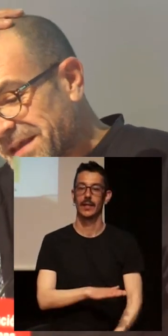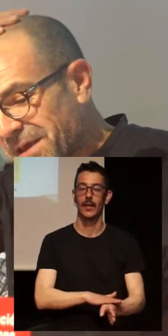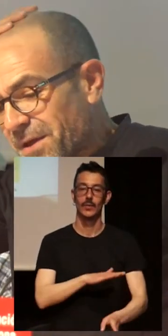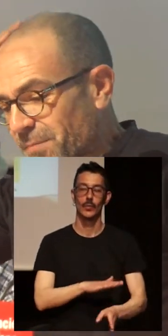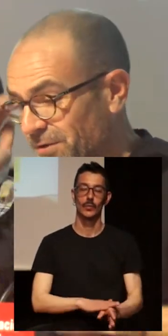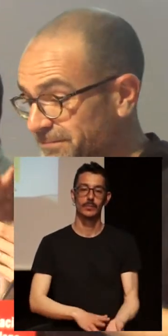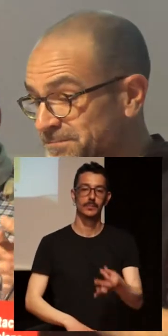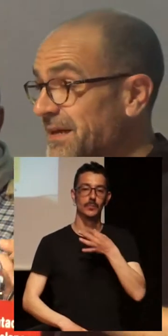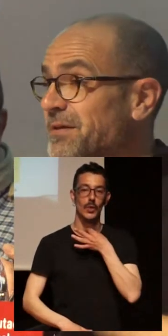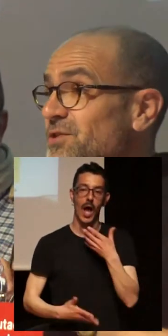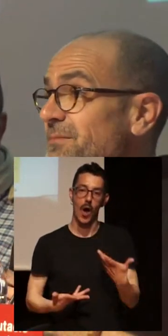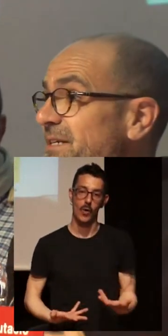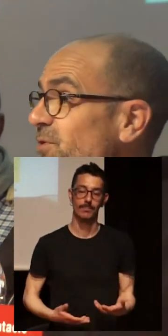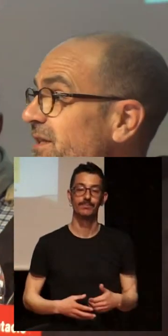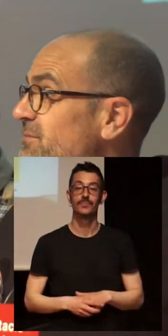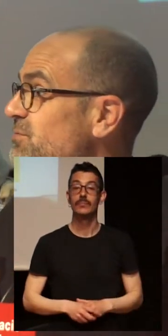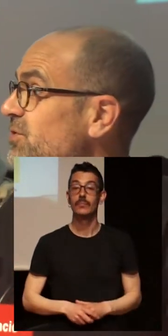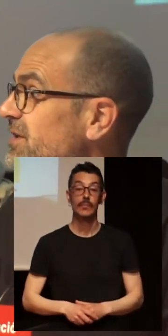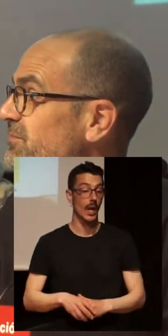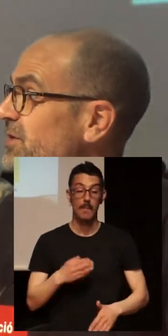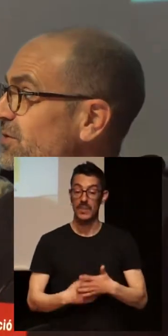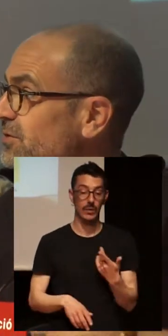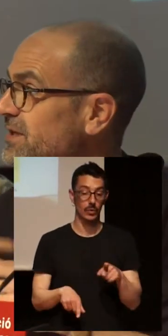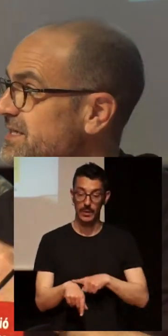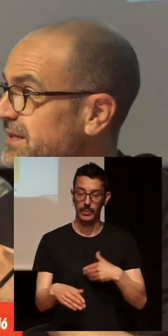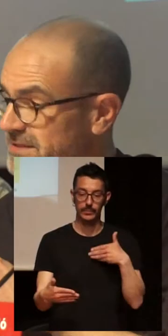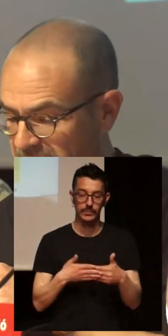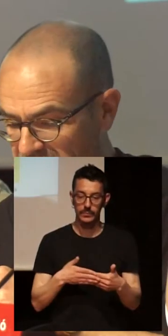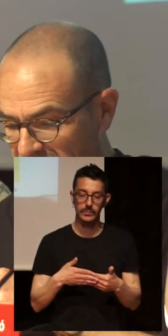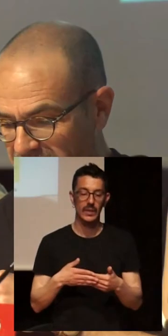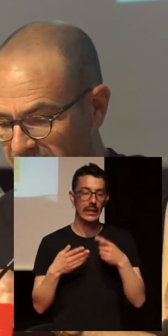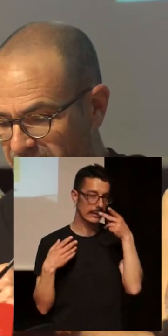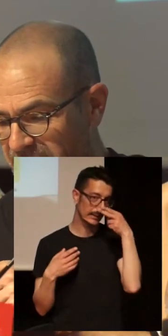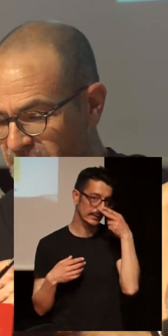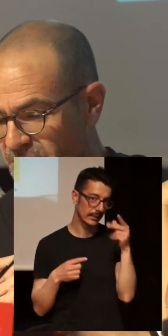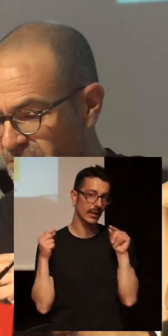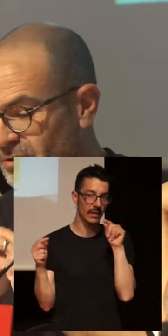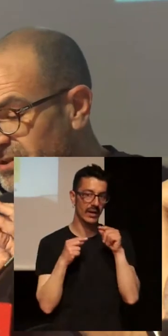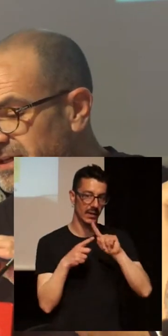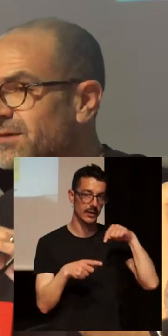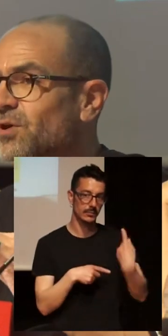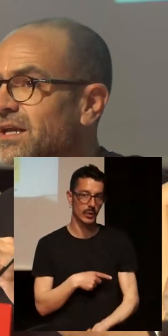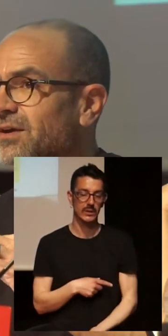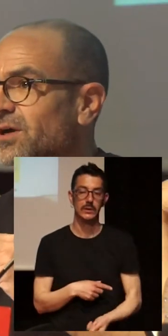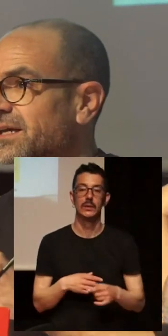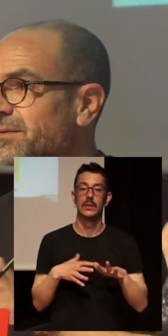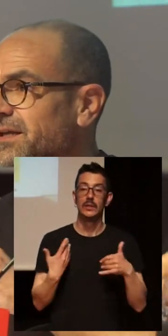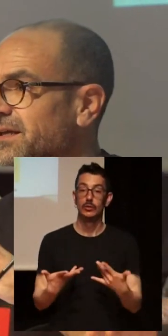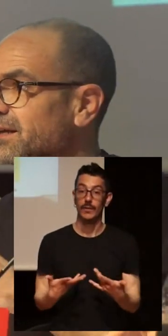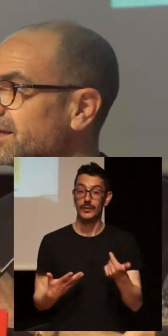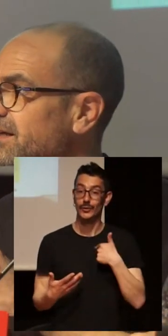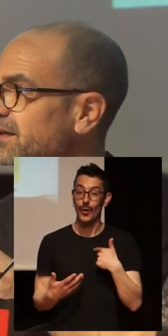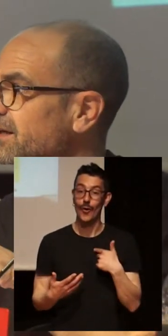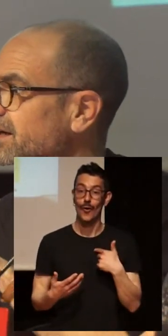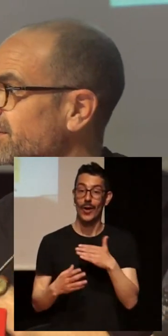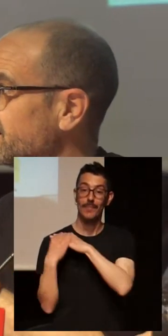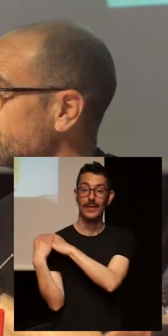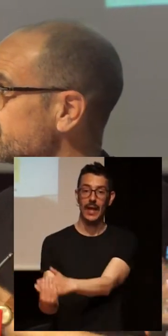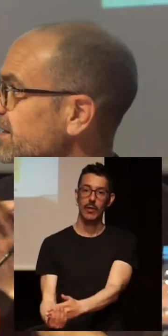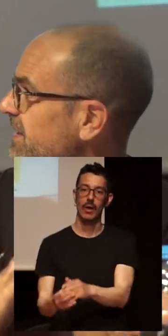Bueno, empiezo sin más porque tenemos poco tiempo y creo que lo interesante va a ser el debate. De hecho, no tenía muy claro a qué venían y de qué tenía que hablar hasta que María